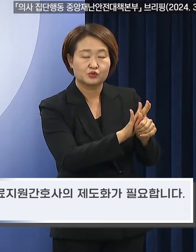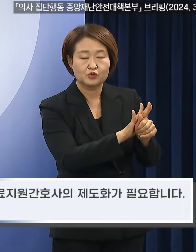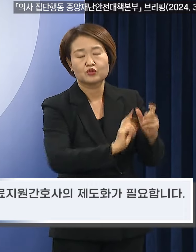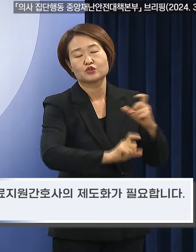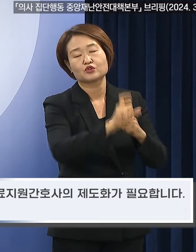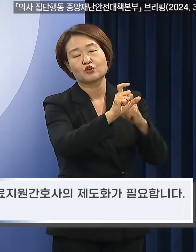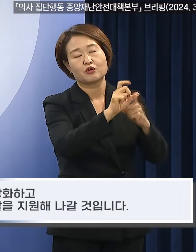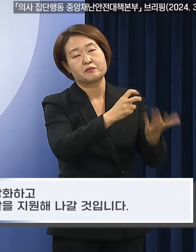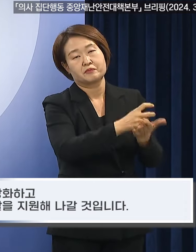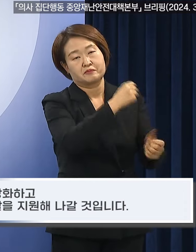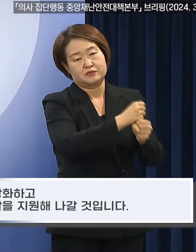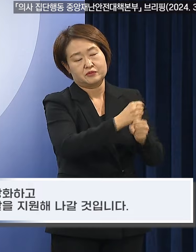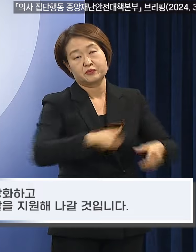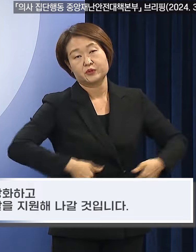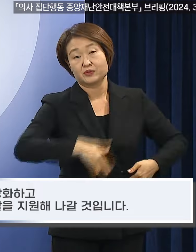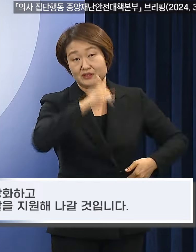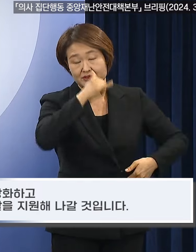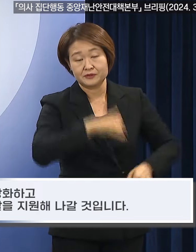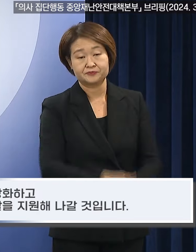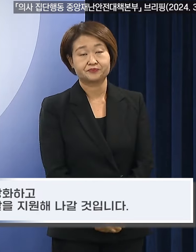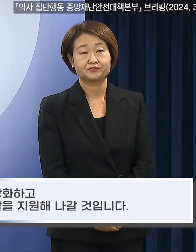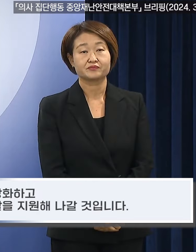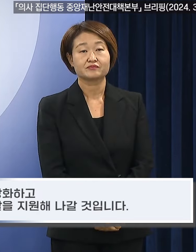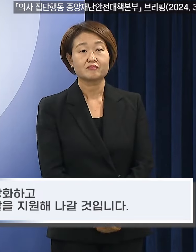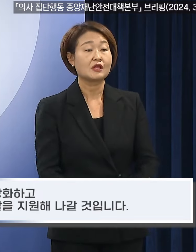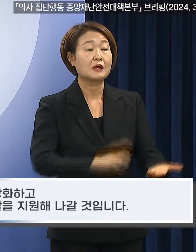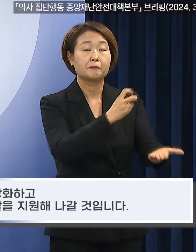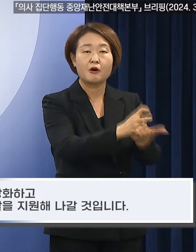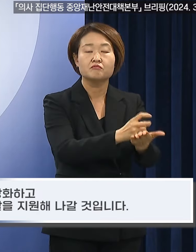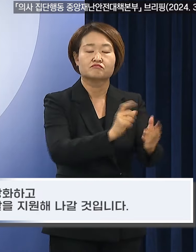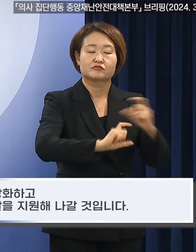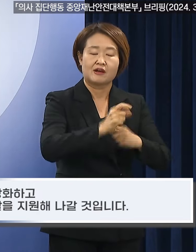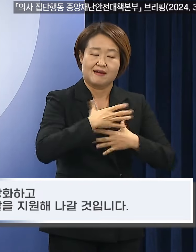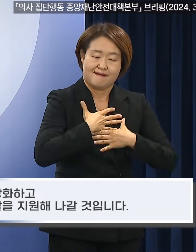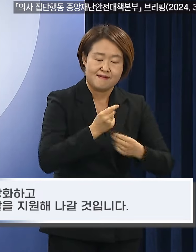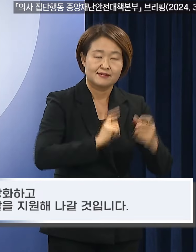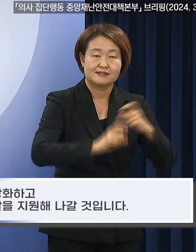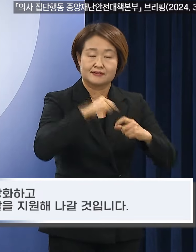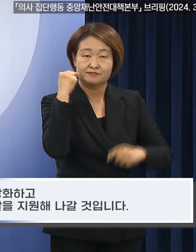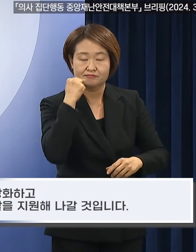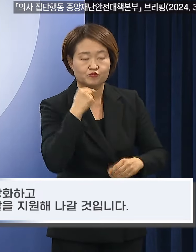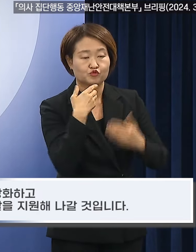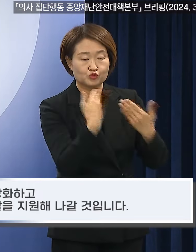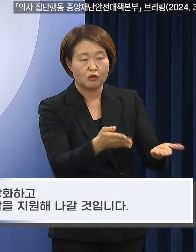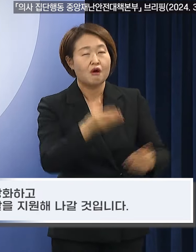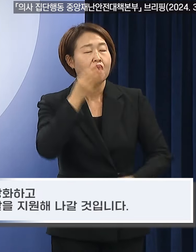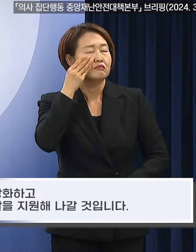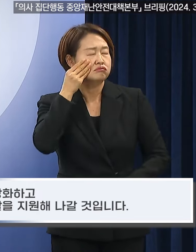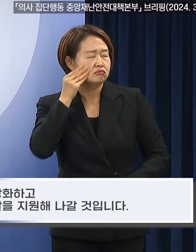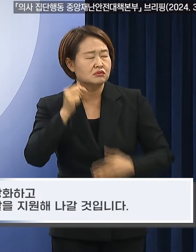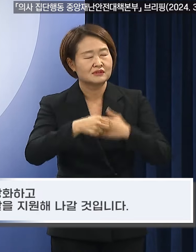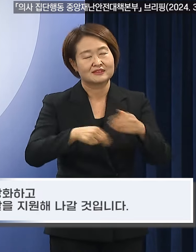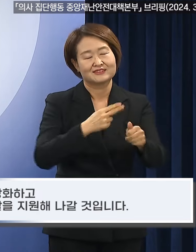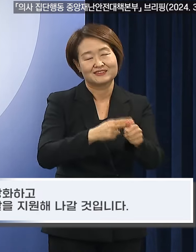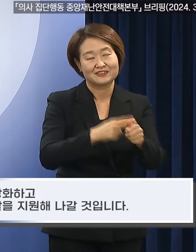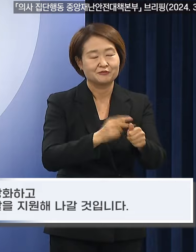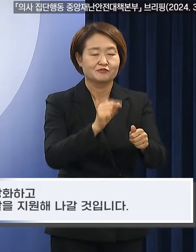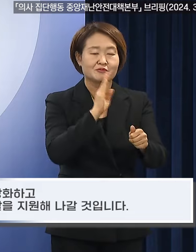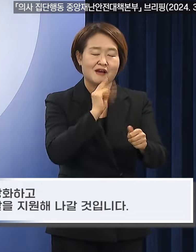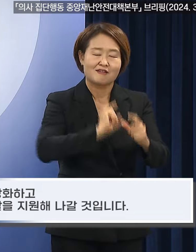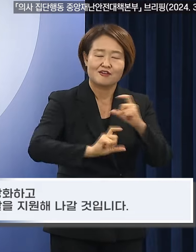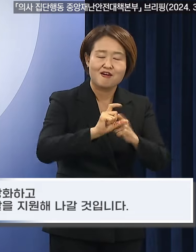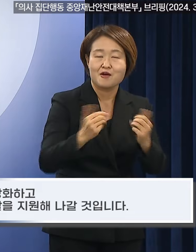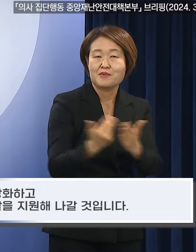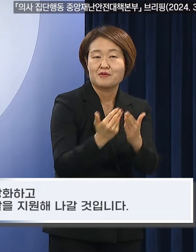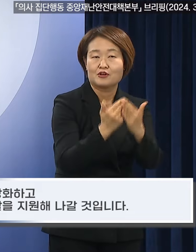정부는 진료지원 간호사의 법적 안정성을 강화하고, 숙련된 의료인으로서 성장하도록